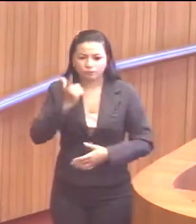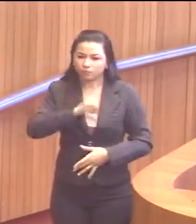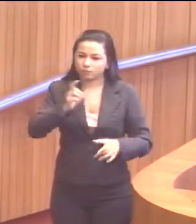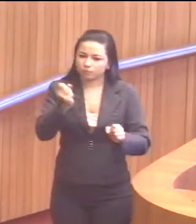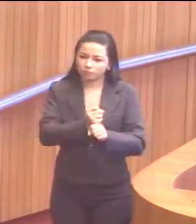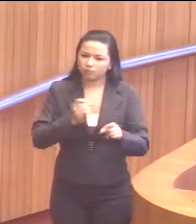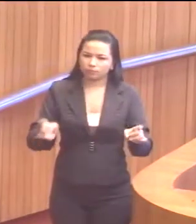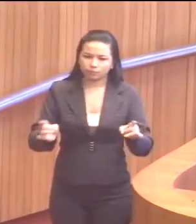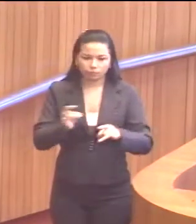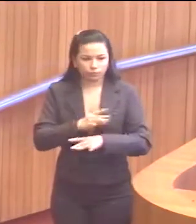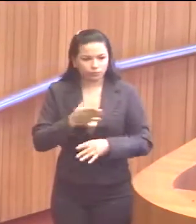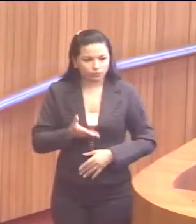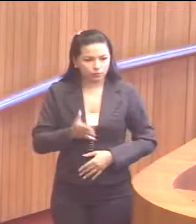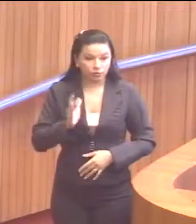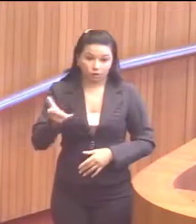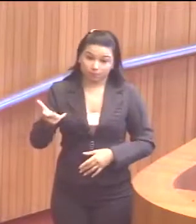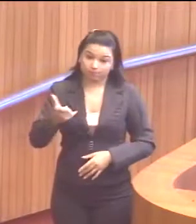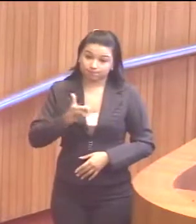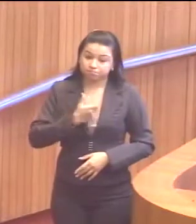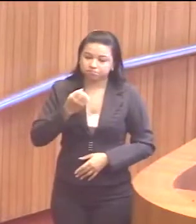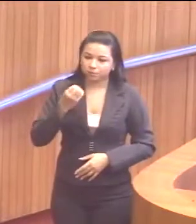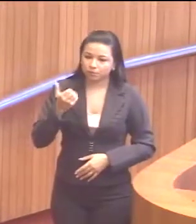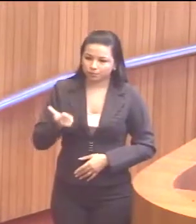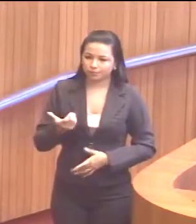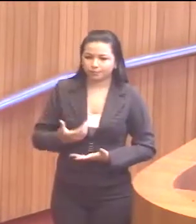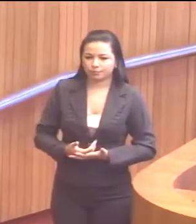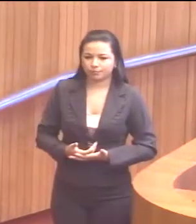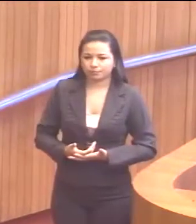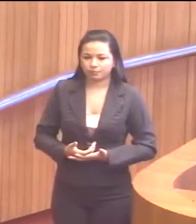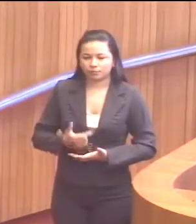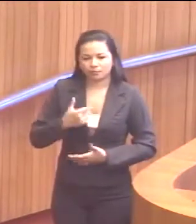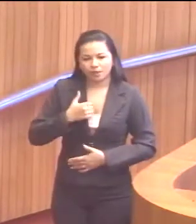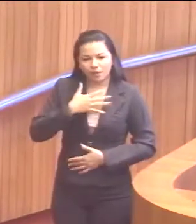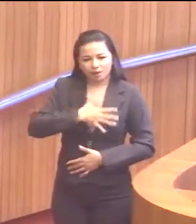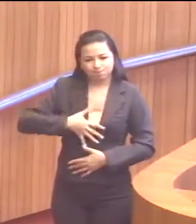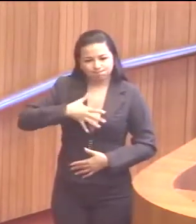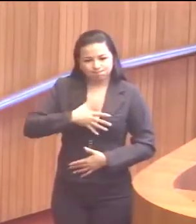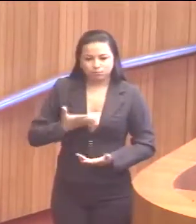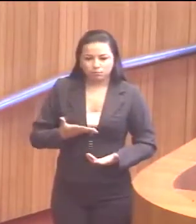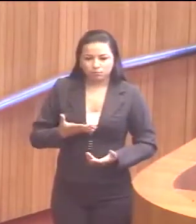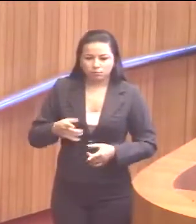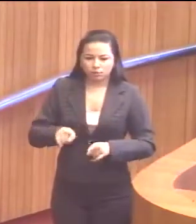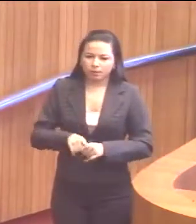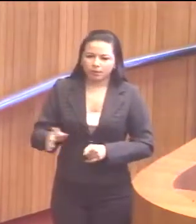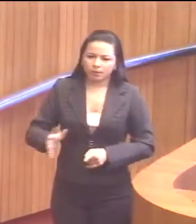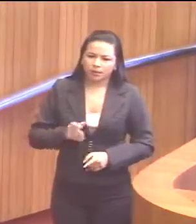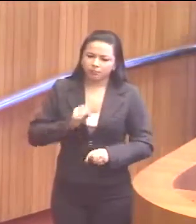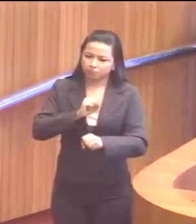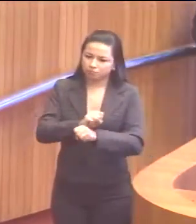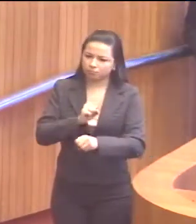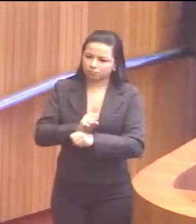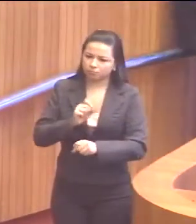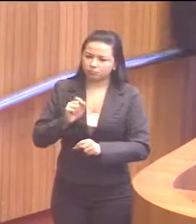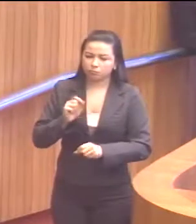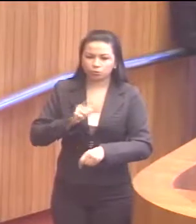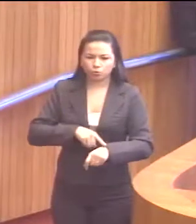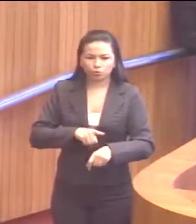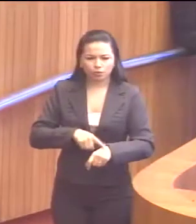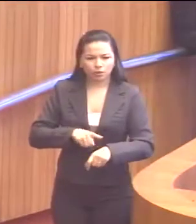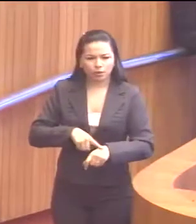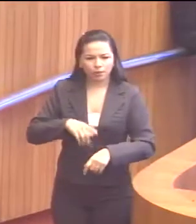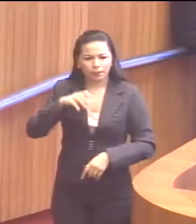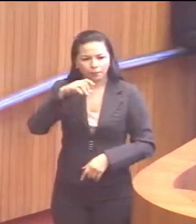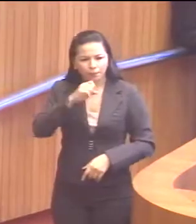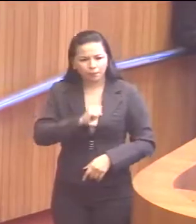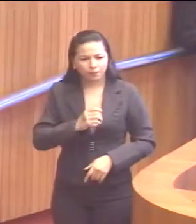serão executadas. Foi a notícia boa que ele me deu. E eu fiquei satisfeito, e eu espero que, num tempo